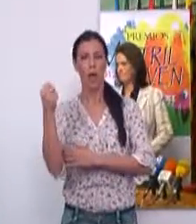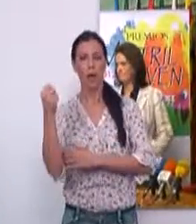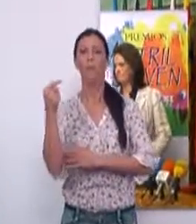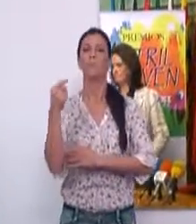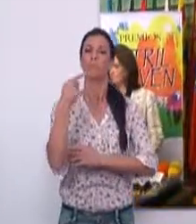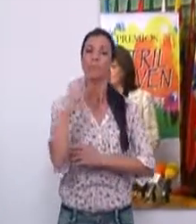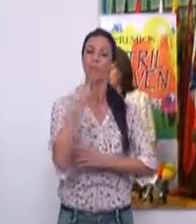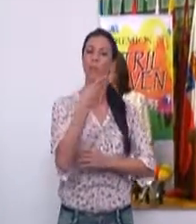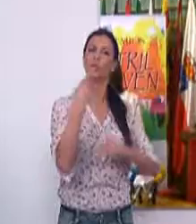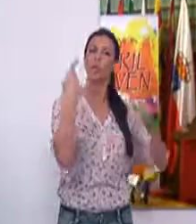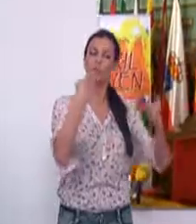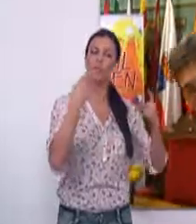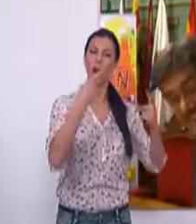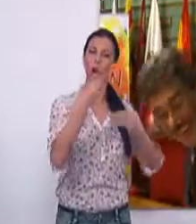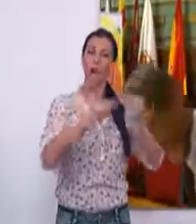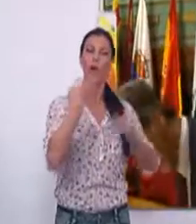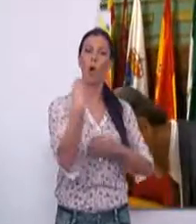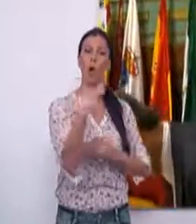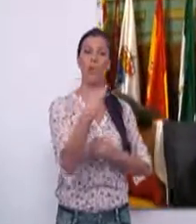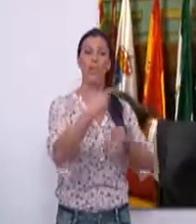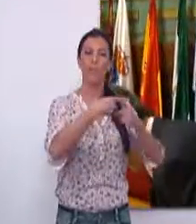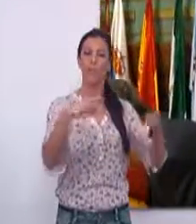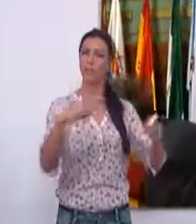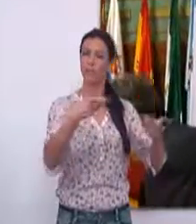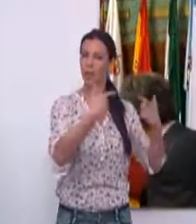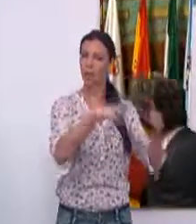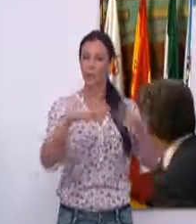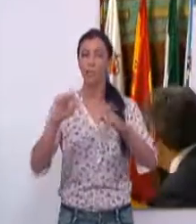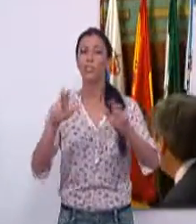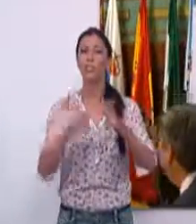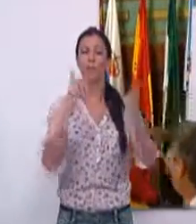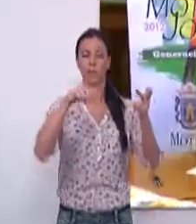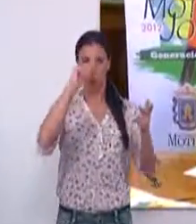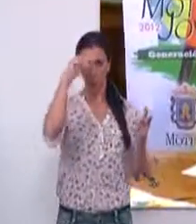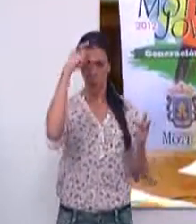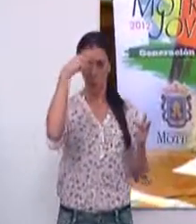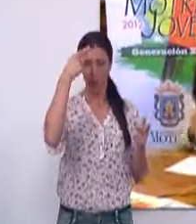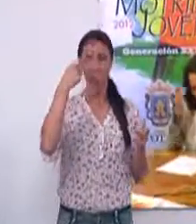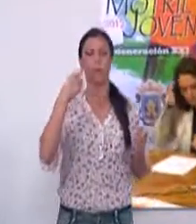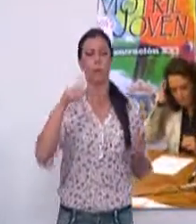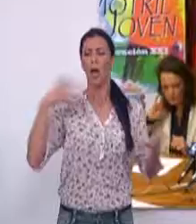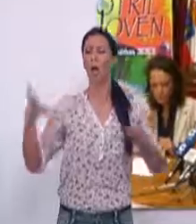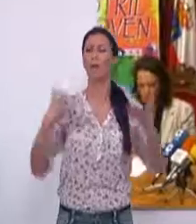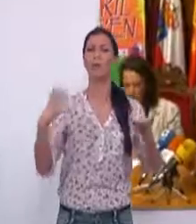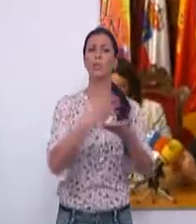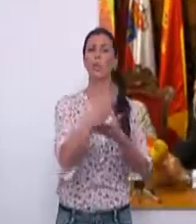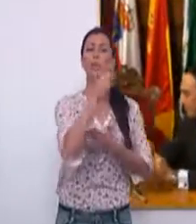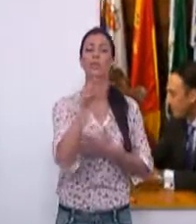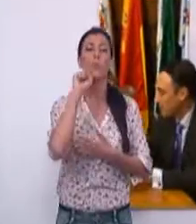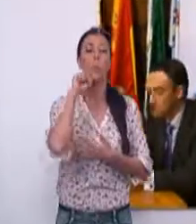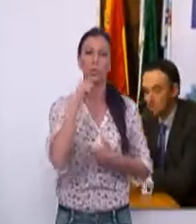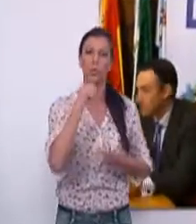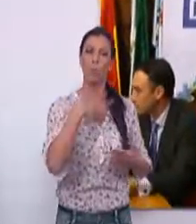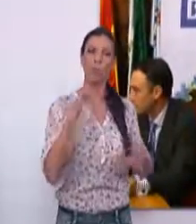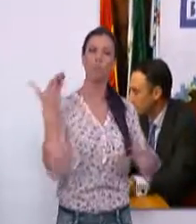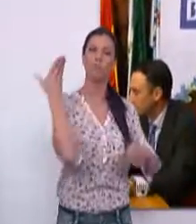subrayan la labor de los jóvenes motrileños en distintas facetas sociales y culturales. Por último, ha animado a todos los motrileños